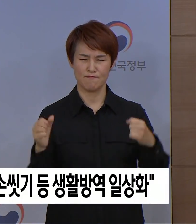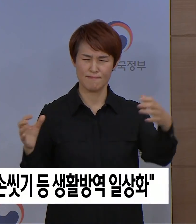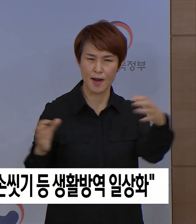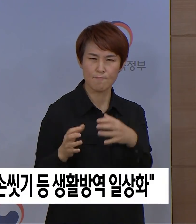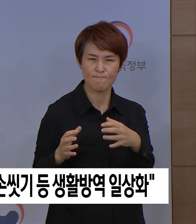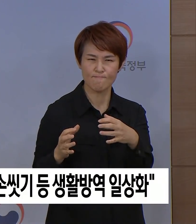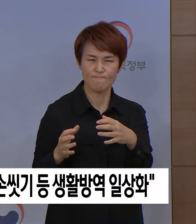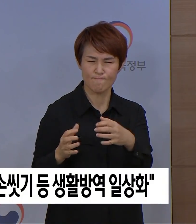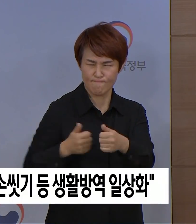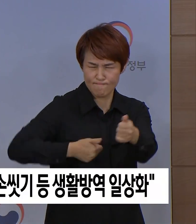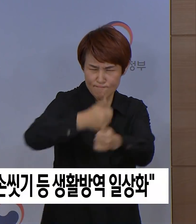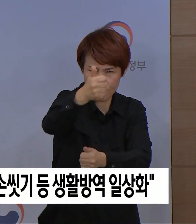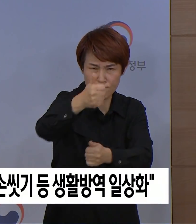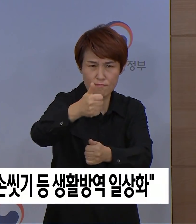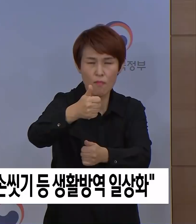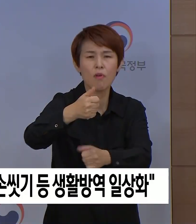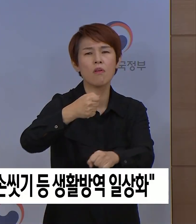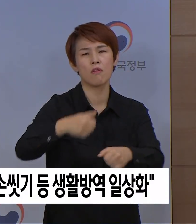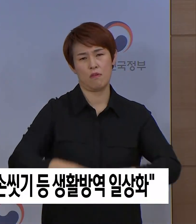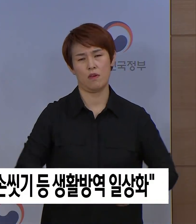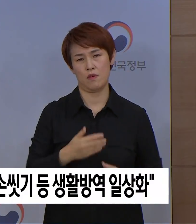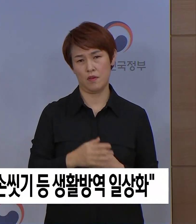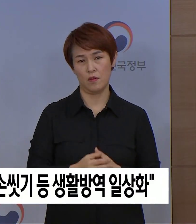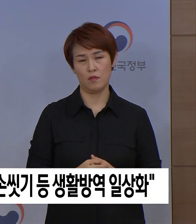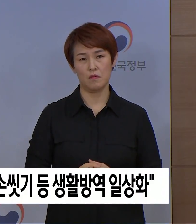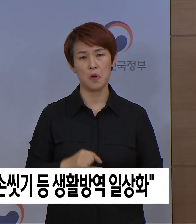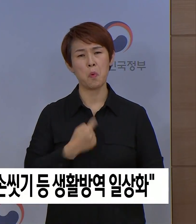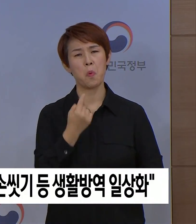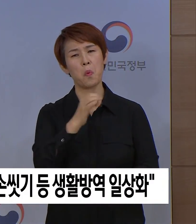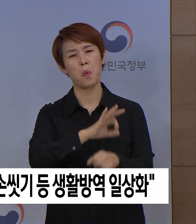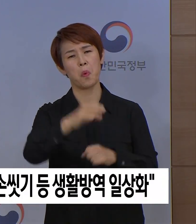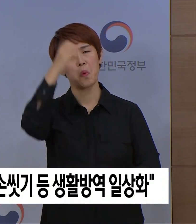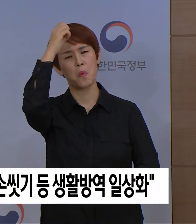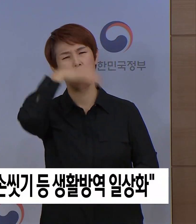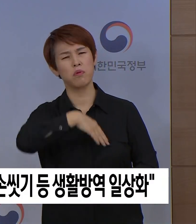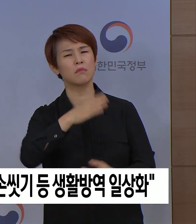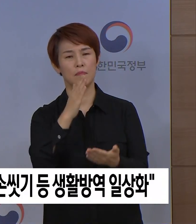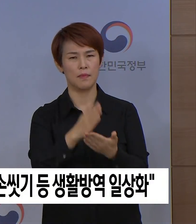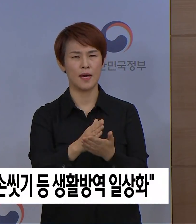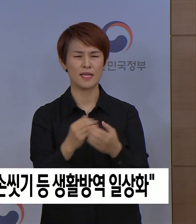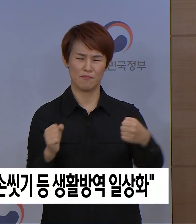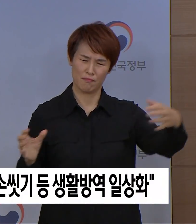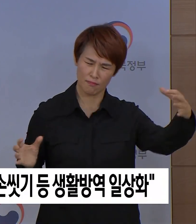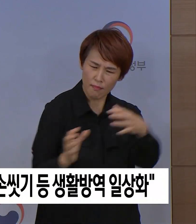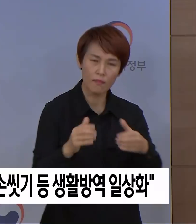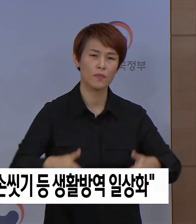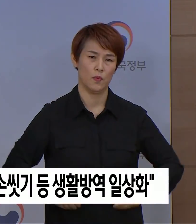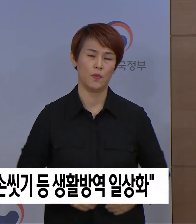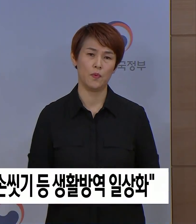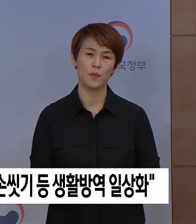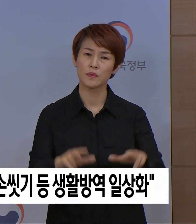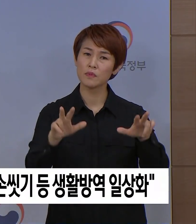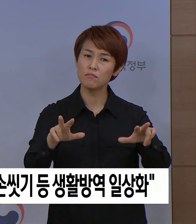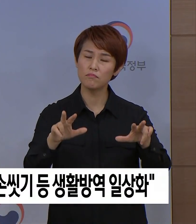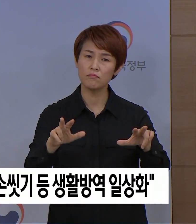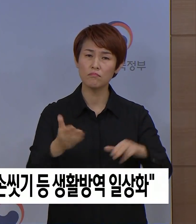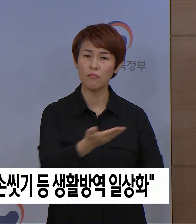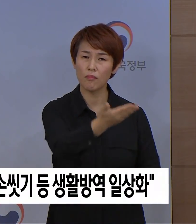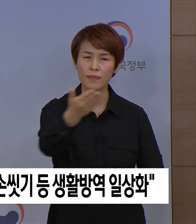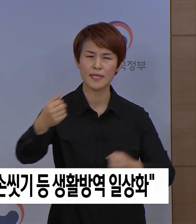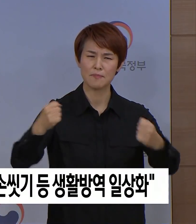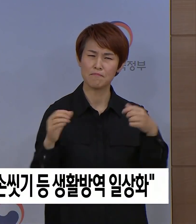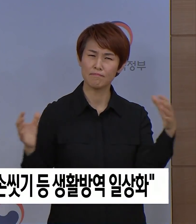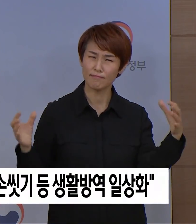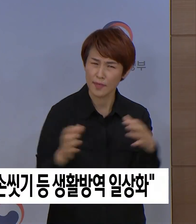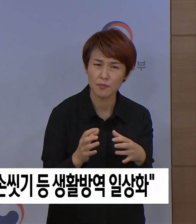힘을 모아 당기는 것이 중요합니다. 나 하나쯤이야 하는 생각은 건물입니다. 지금 이 순간 모두가 힘을